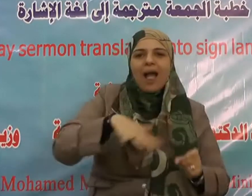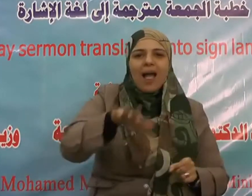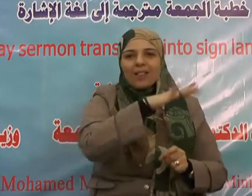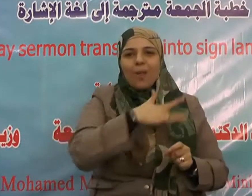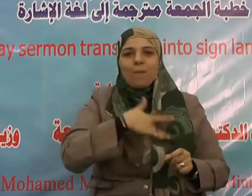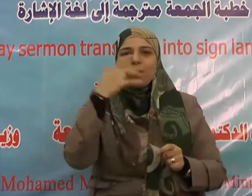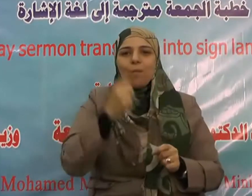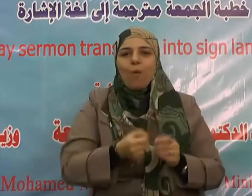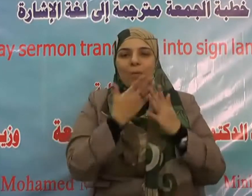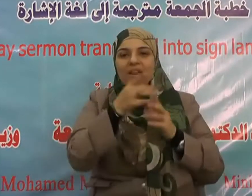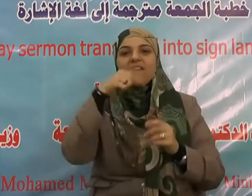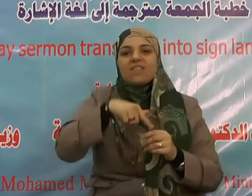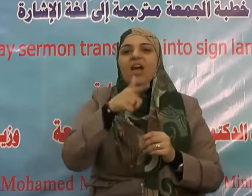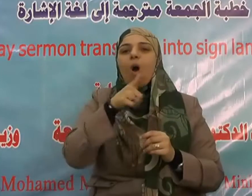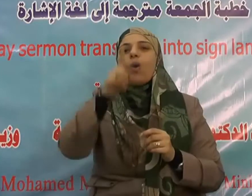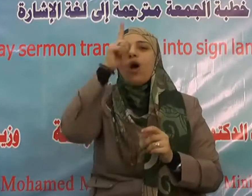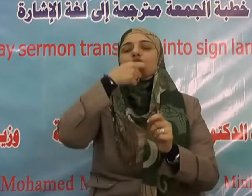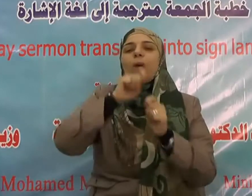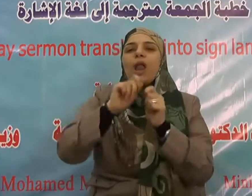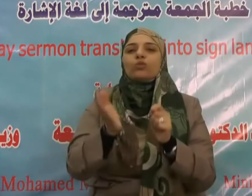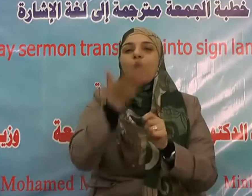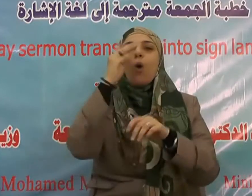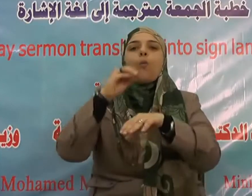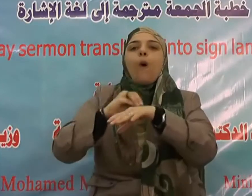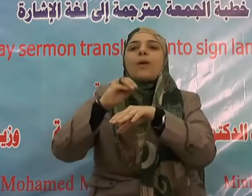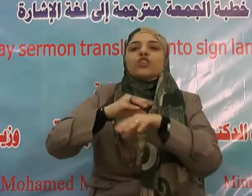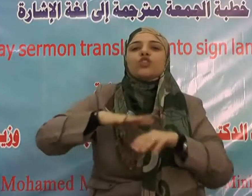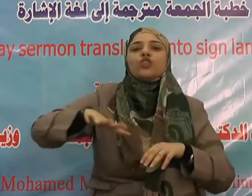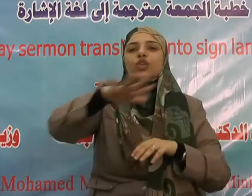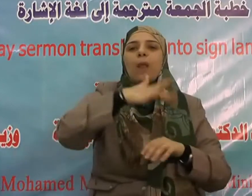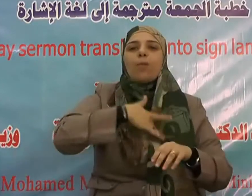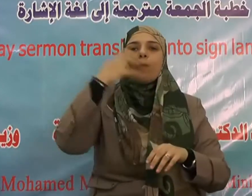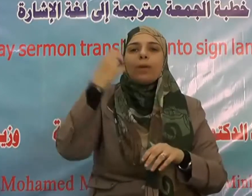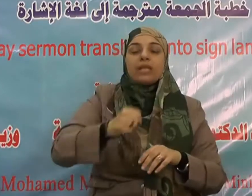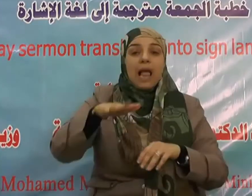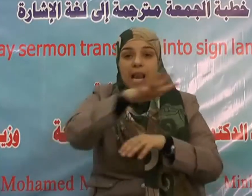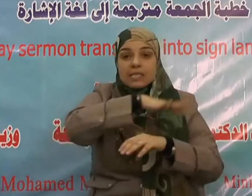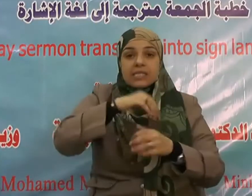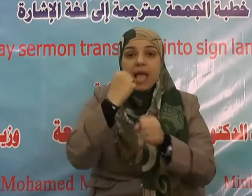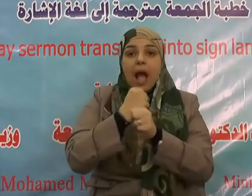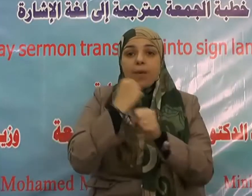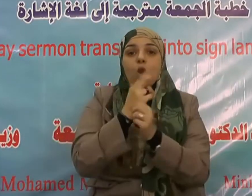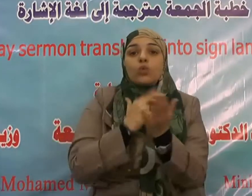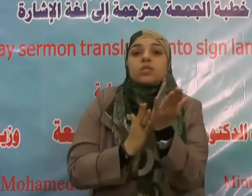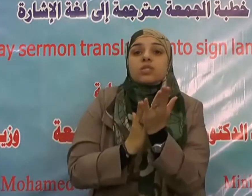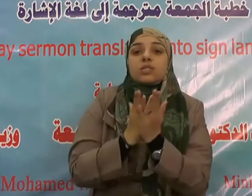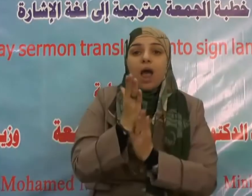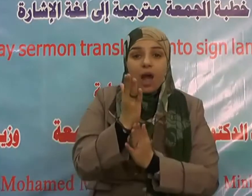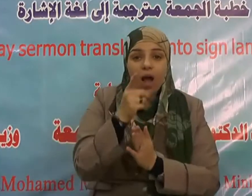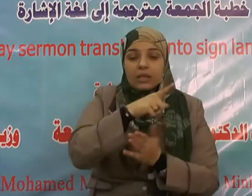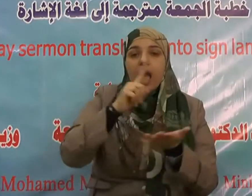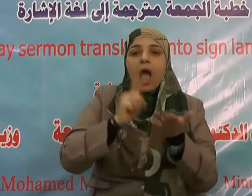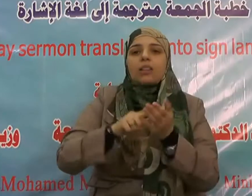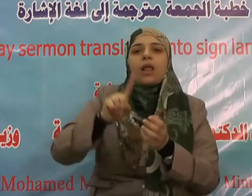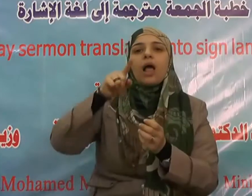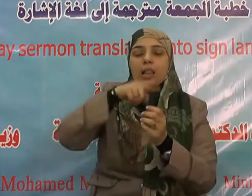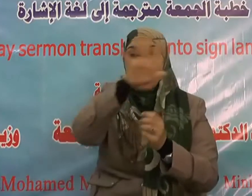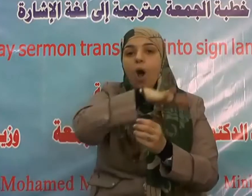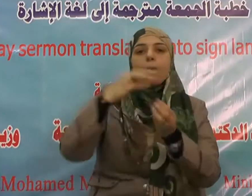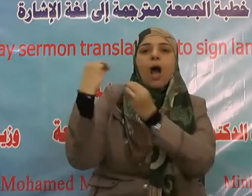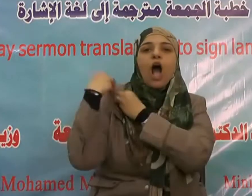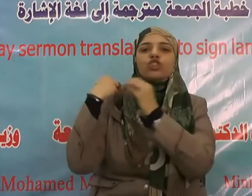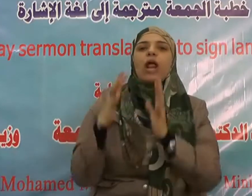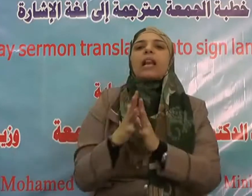عز وجل ما أعده الله تعالى لعباده المؤمنين في الآخرة من